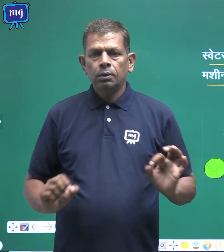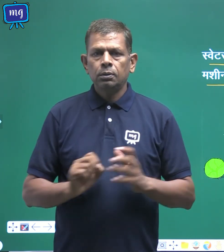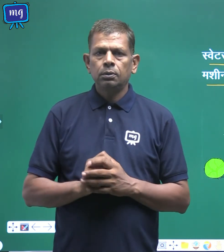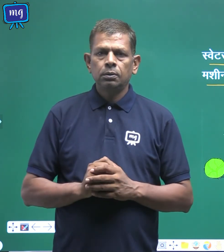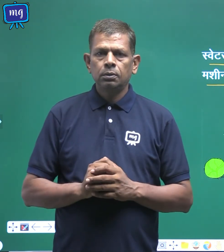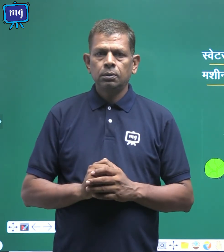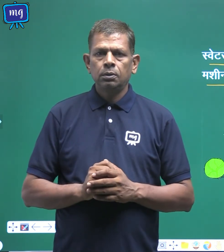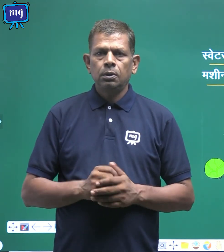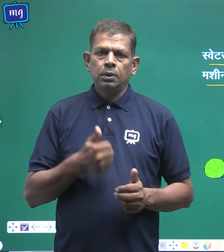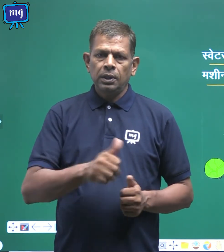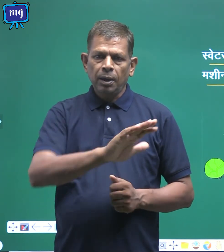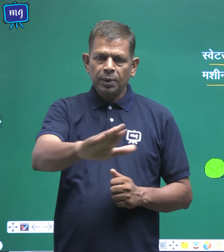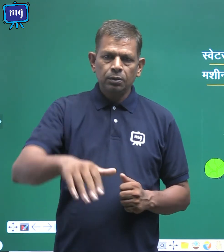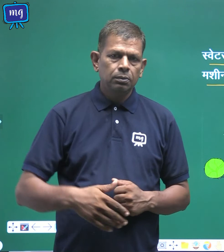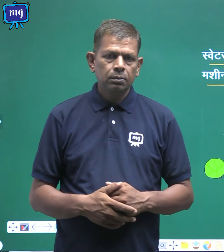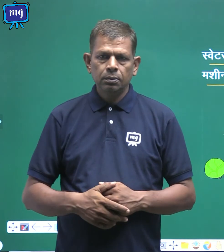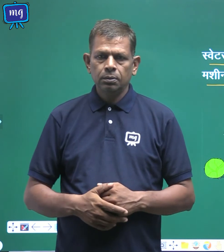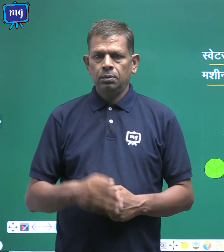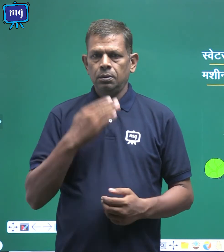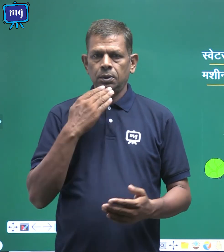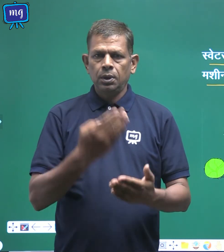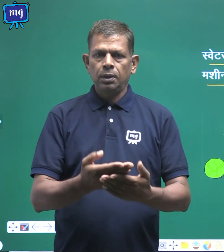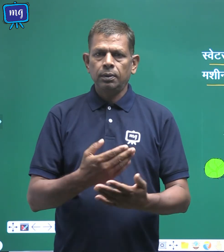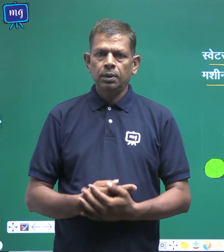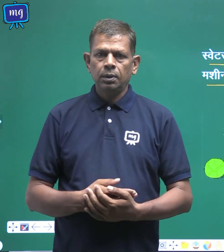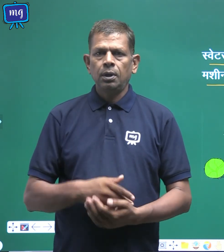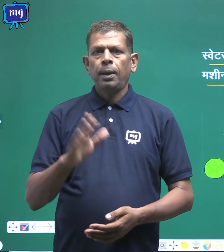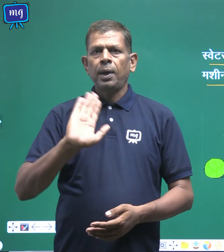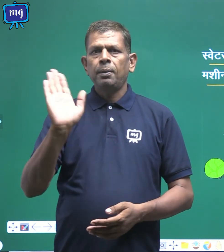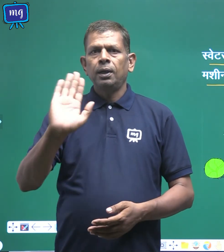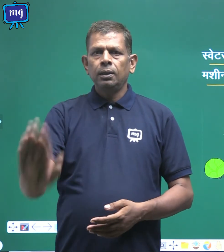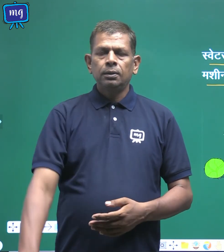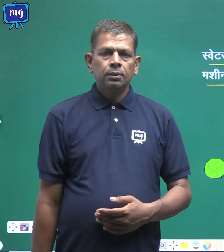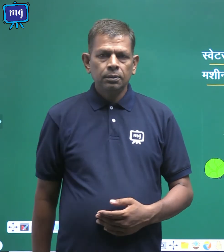ठीक है वच्चों तन्यवाद बाइबाई बाइबाई